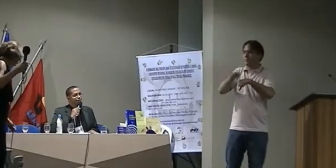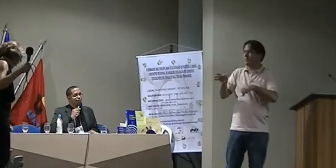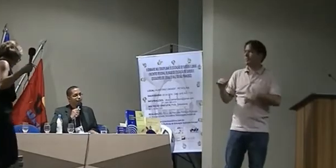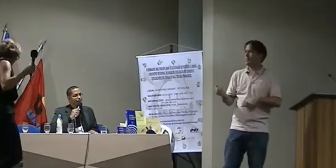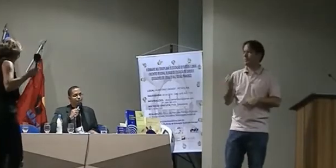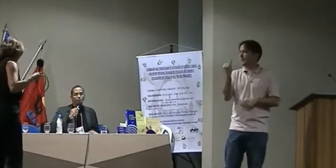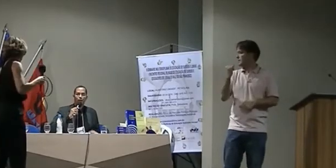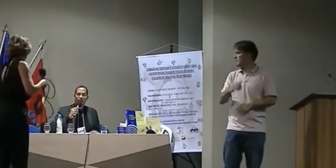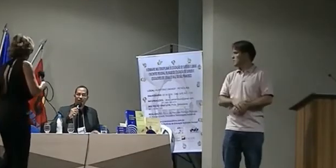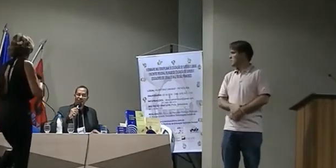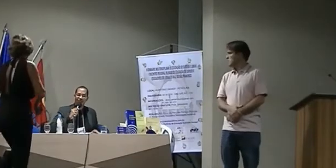Posso começar?